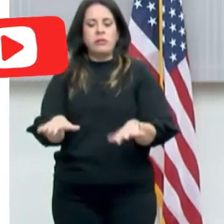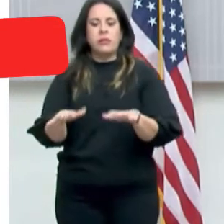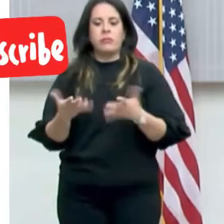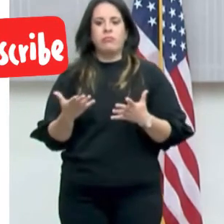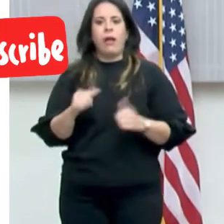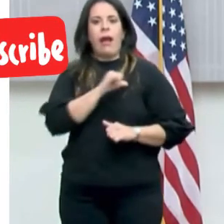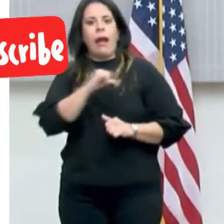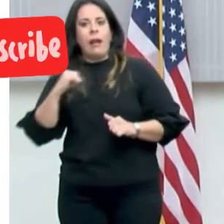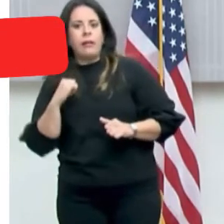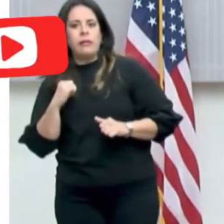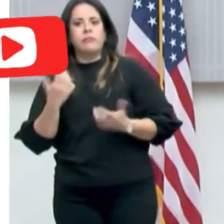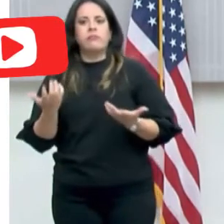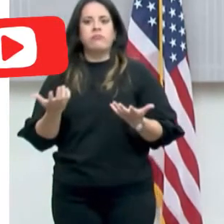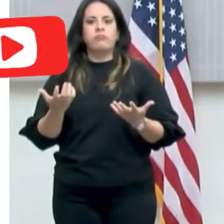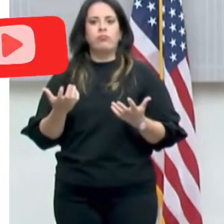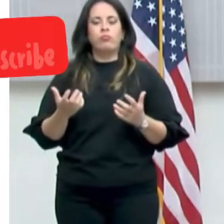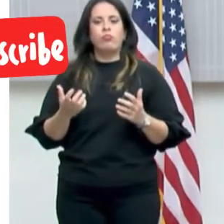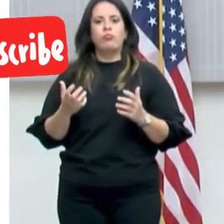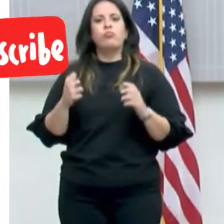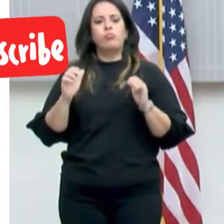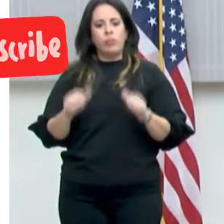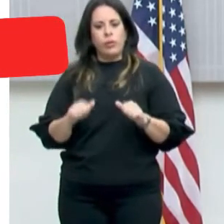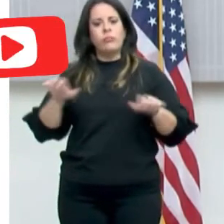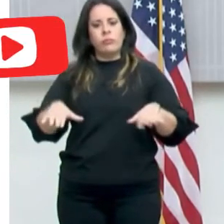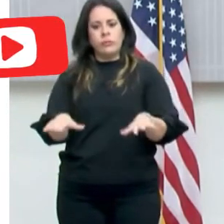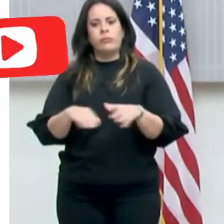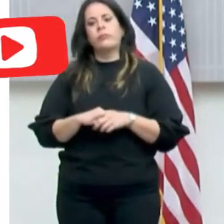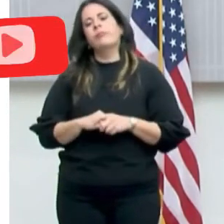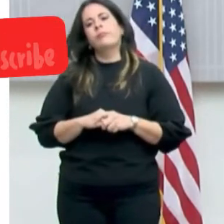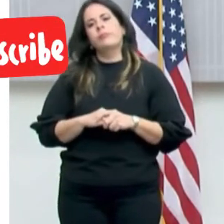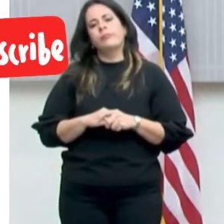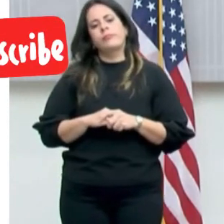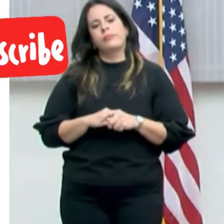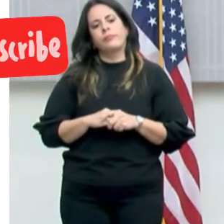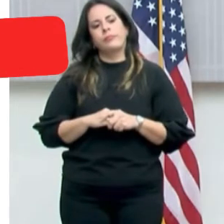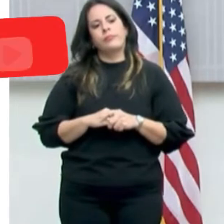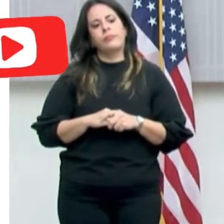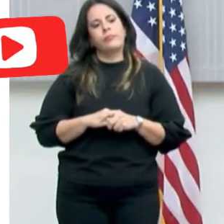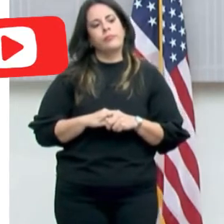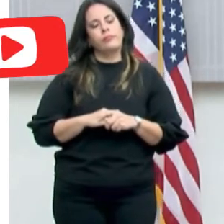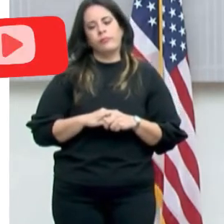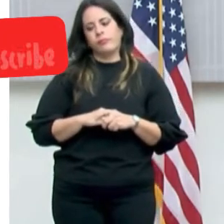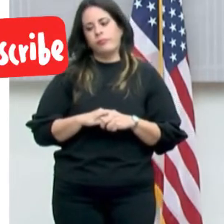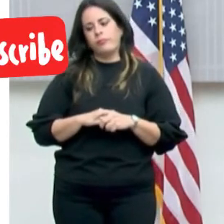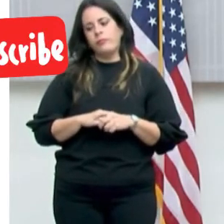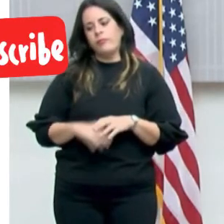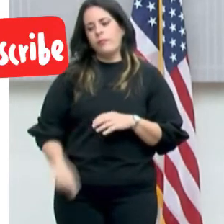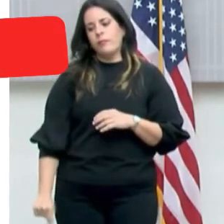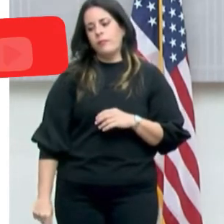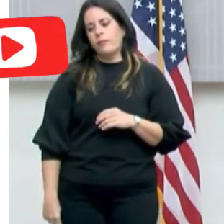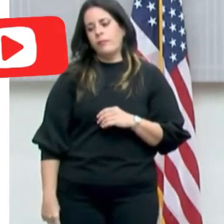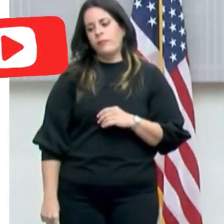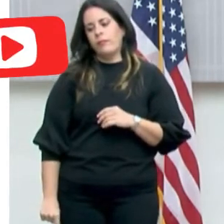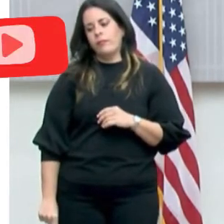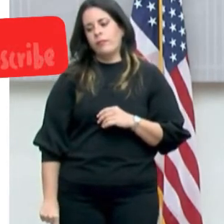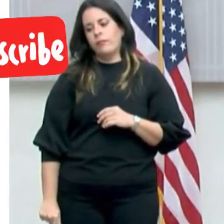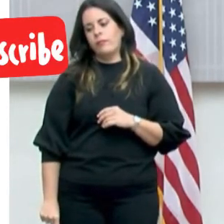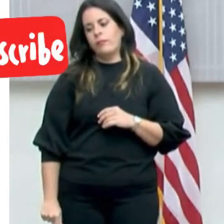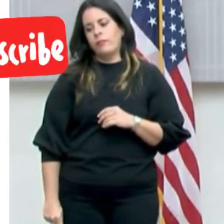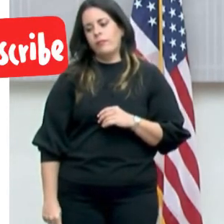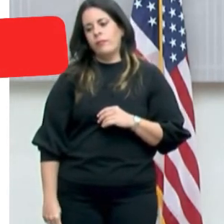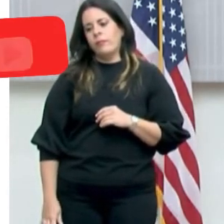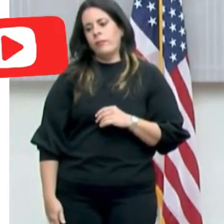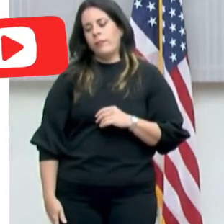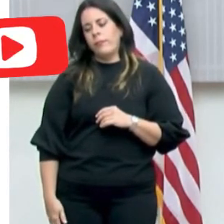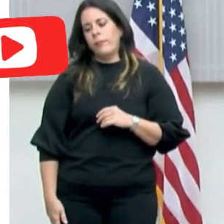alcalde o alcaldesa tiene el poder de hacer eso. Sí, entonces, se ha polarizado la